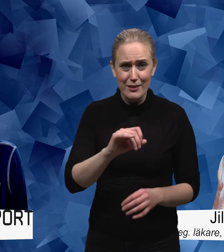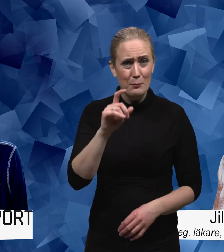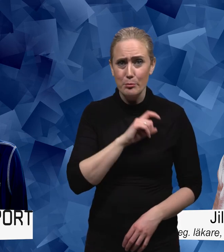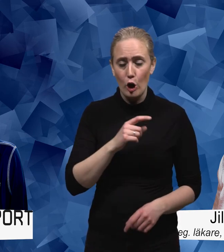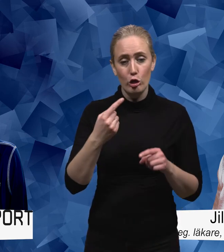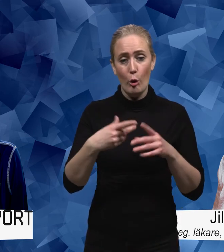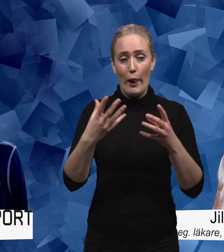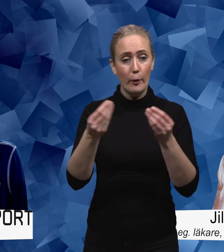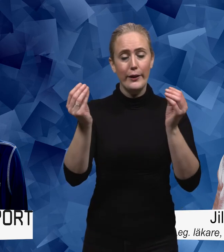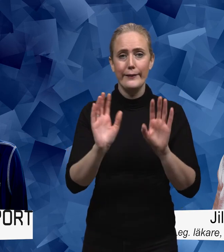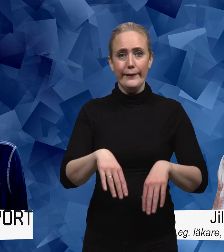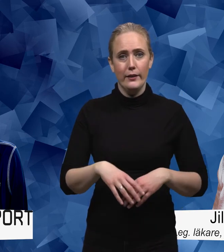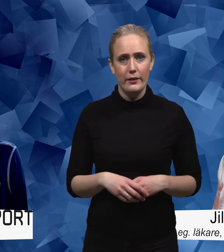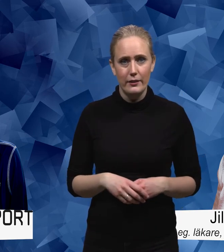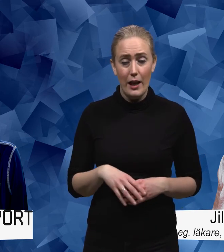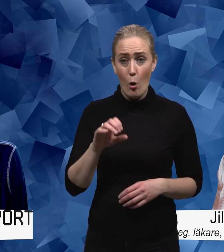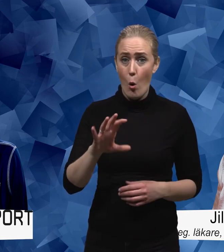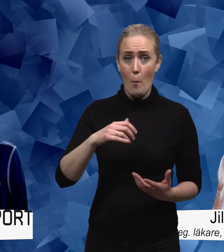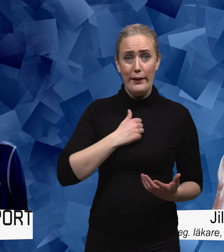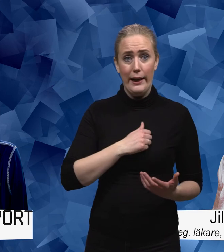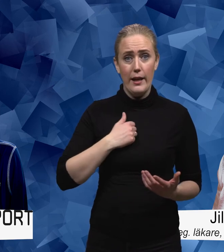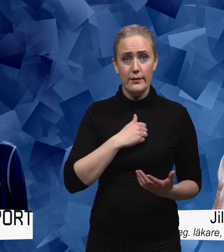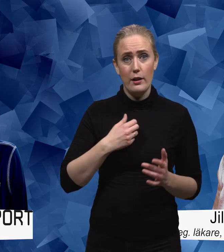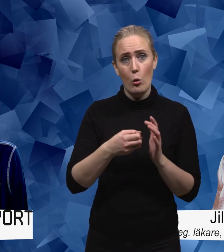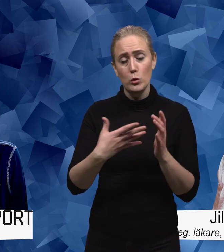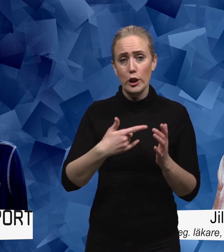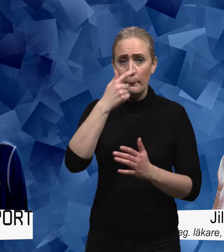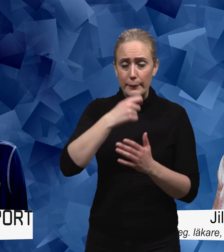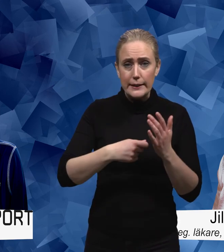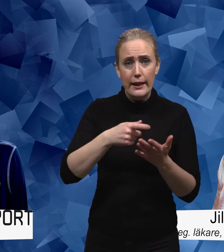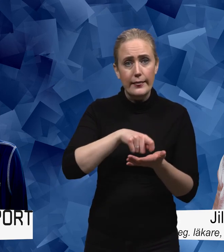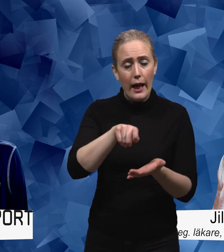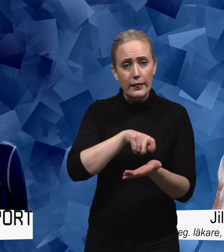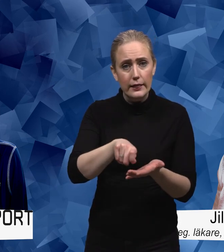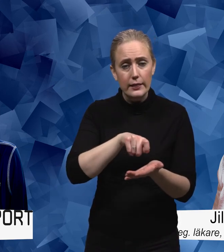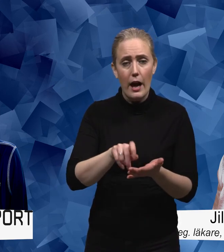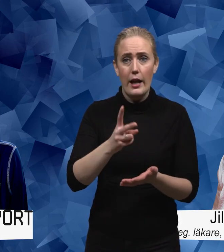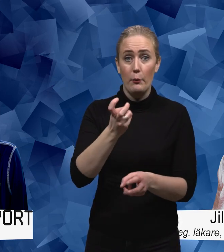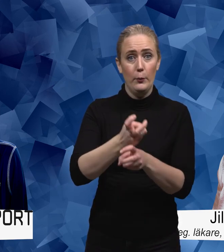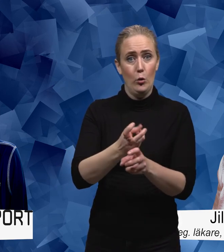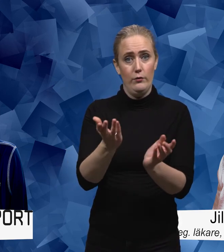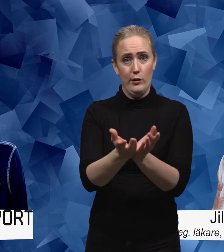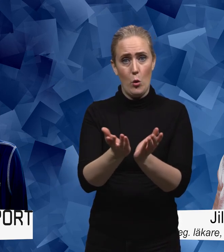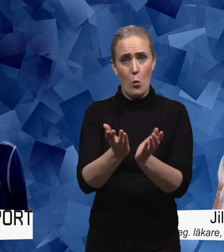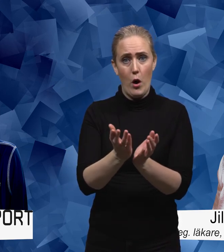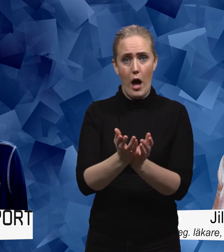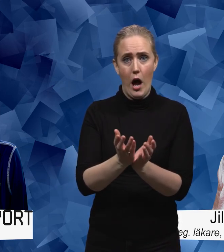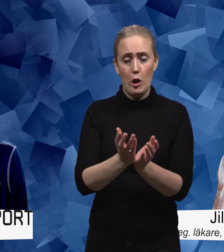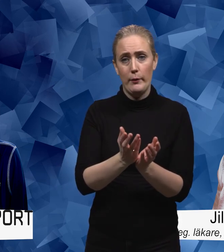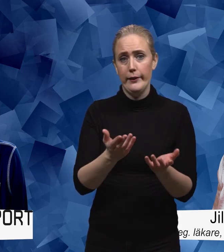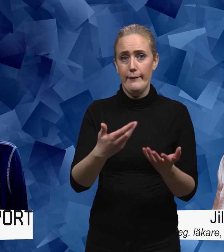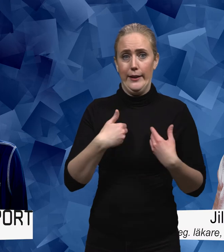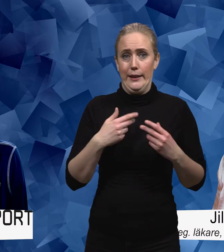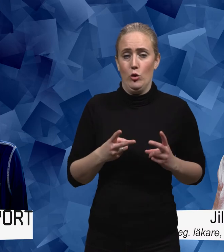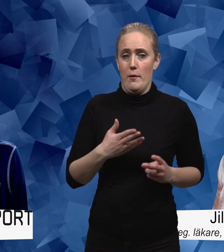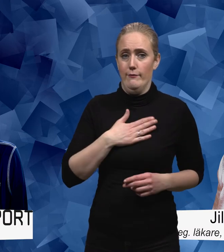bort allting och att vara exempelvis ledsen för att man missade en tenta heller kanske ett prov i skolan och inte fick det som